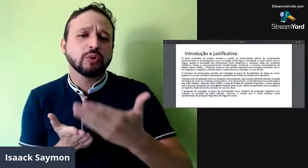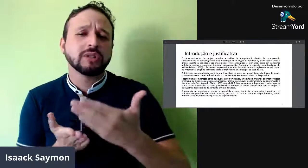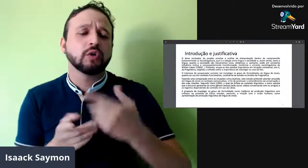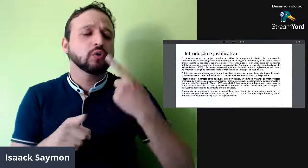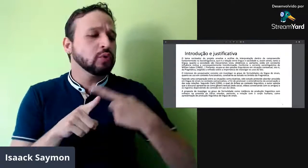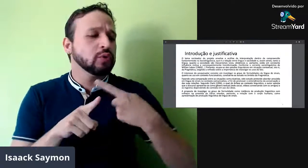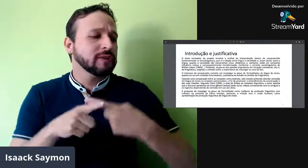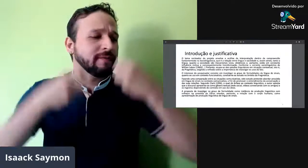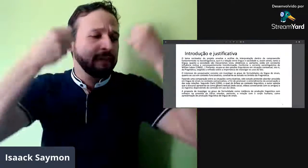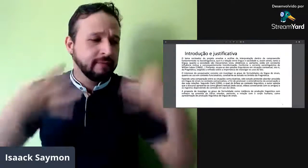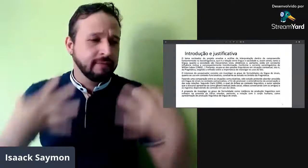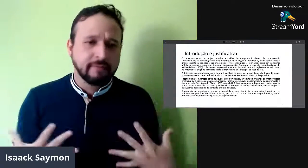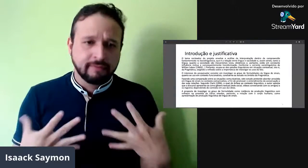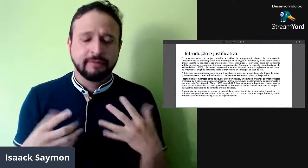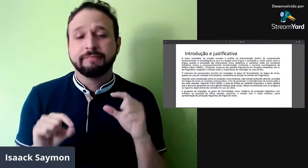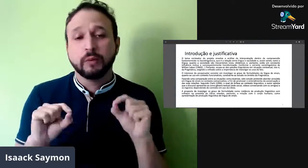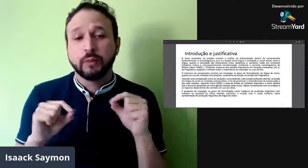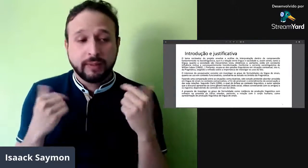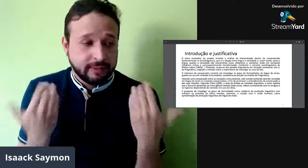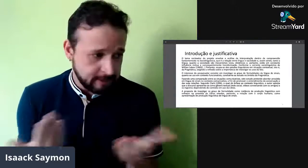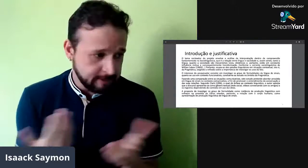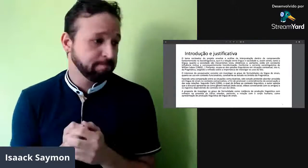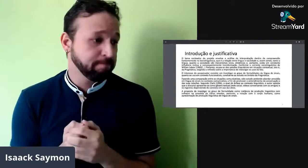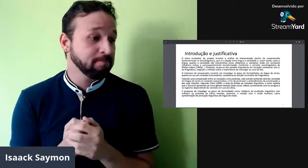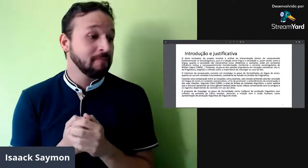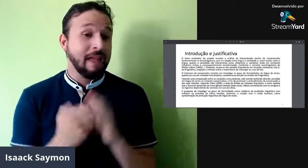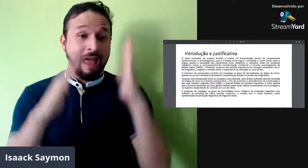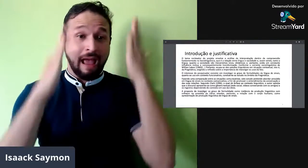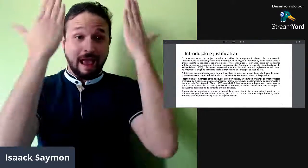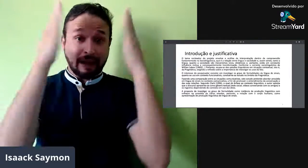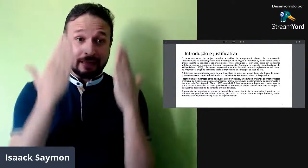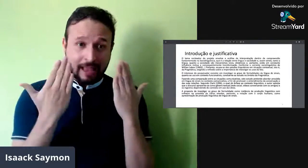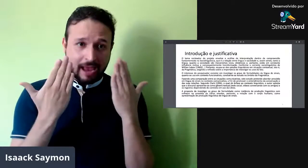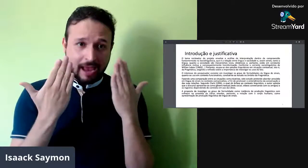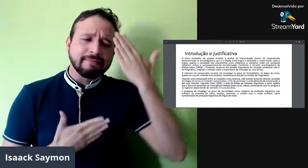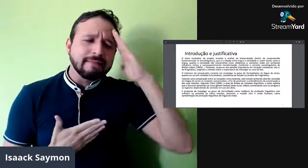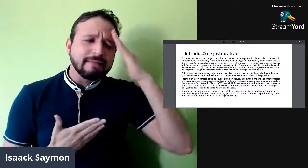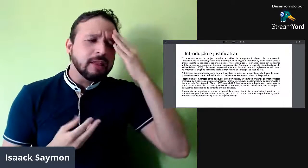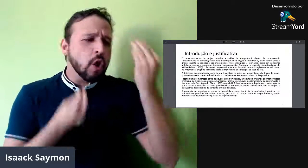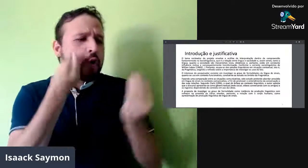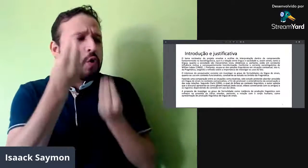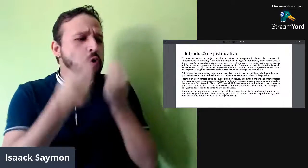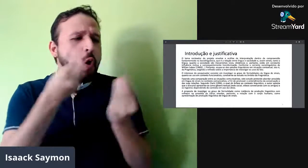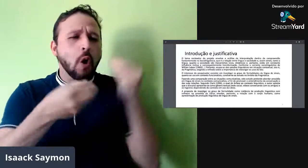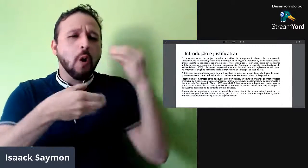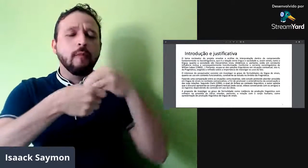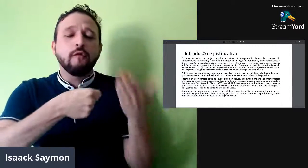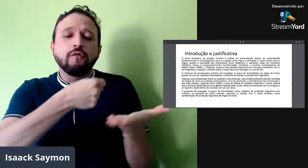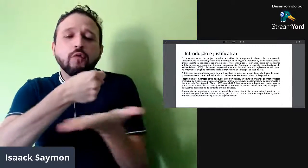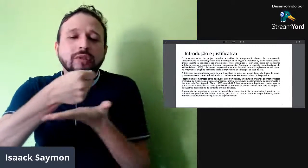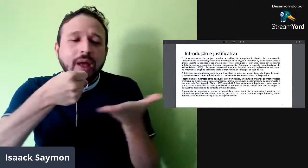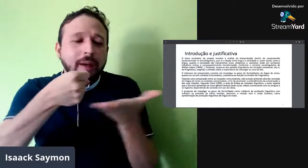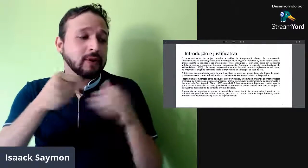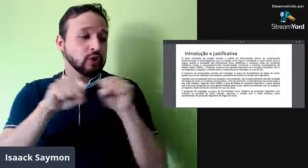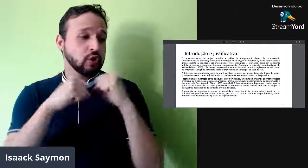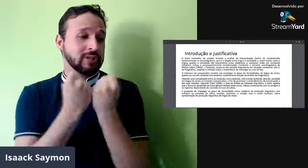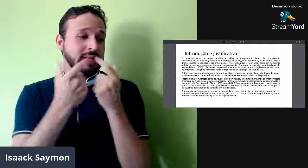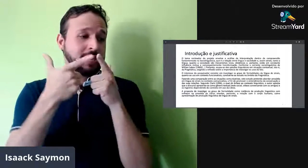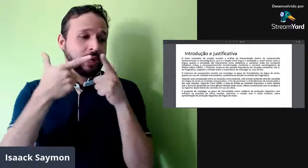Bom, a introdução e a justificativa seria o que, né? Foi uma análise de